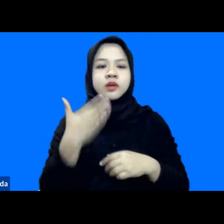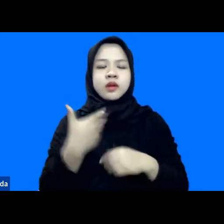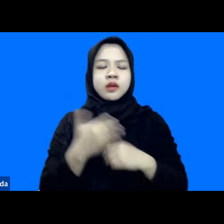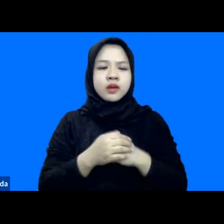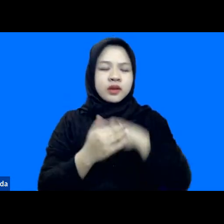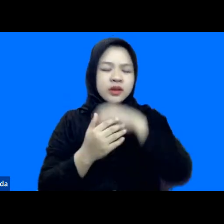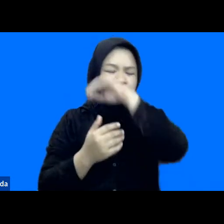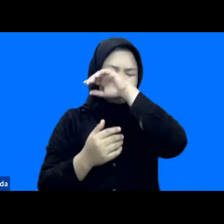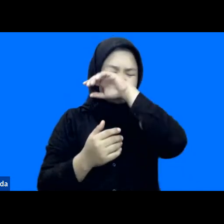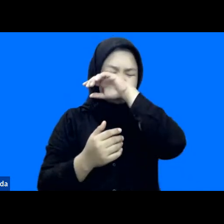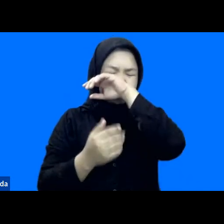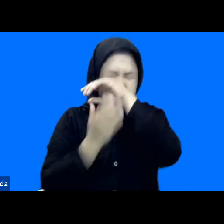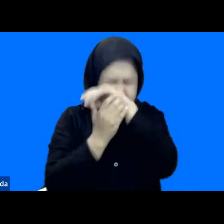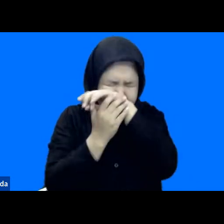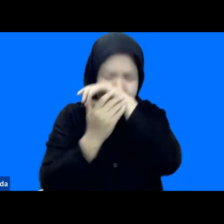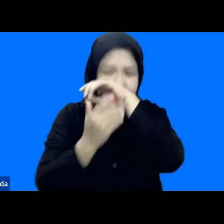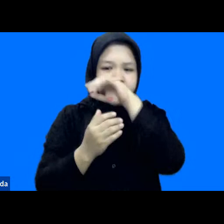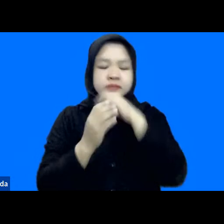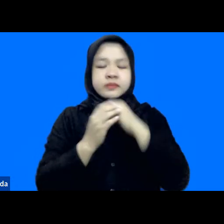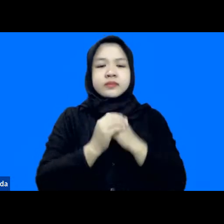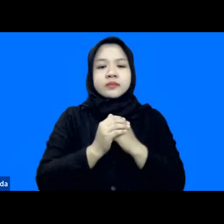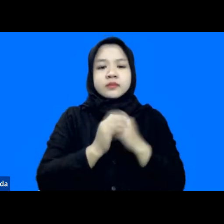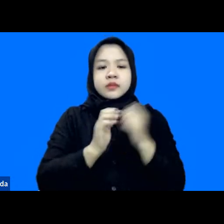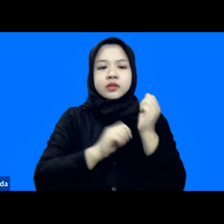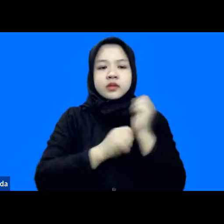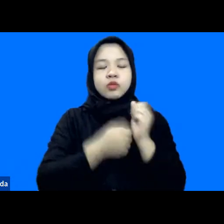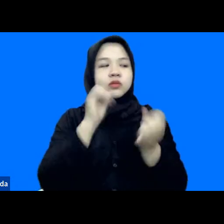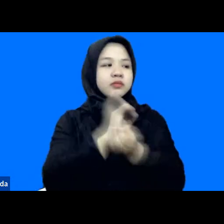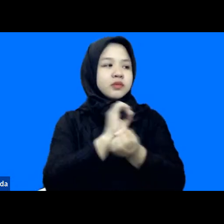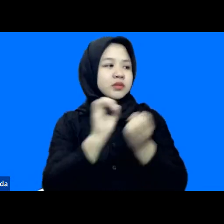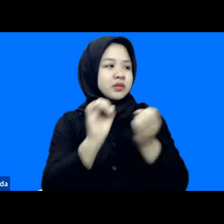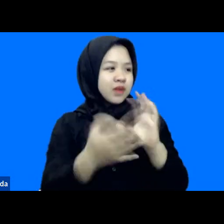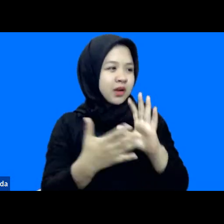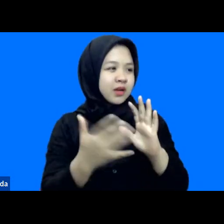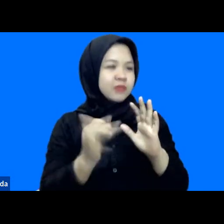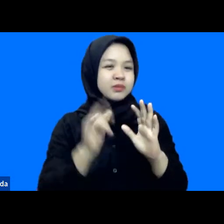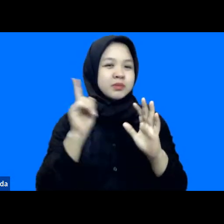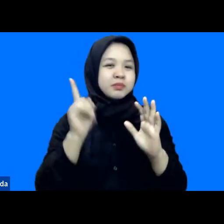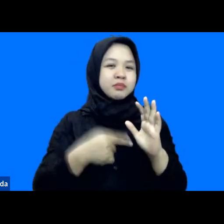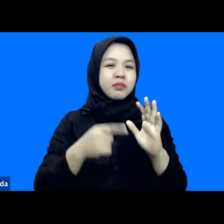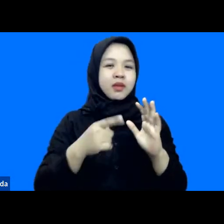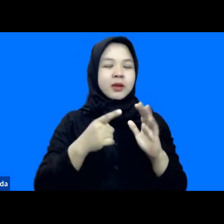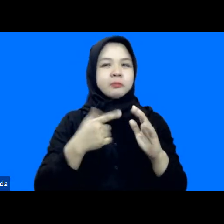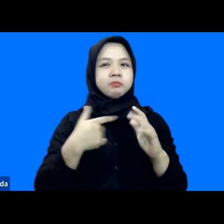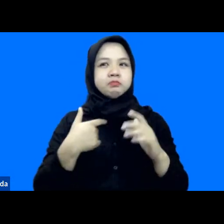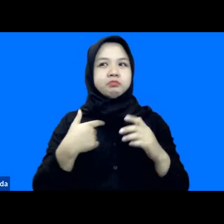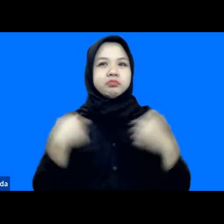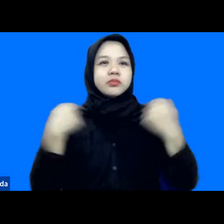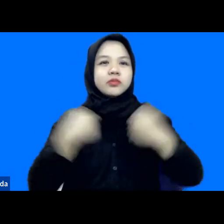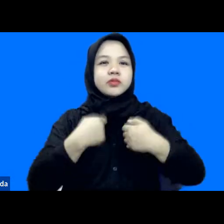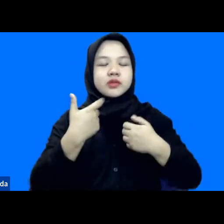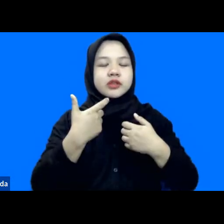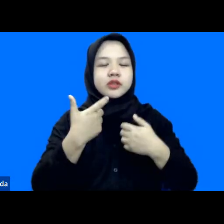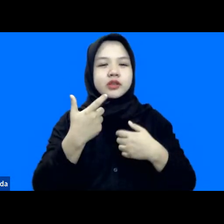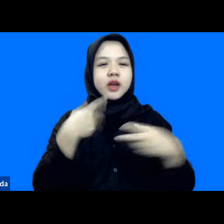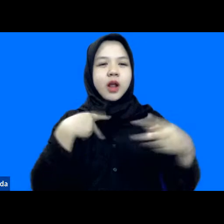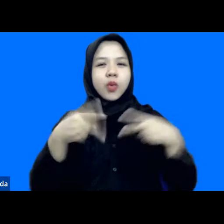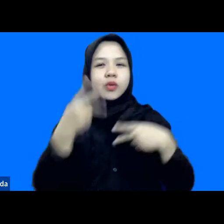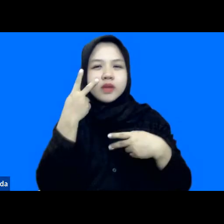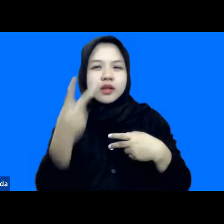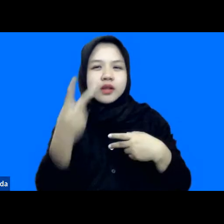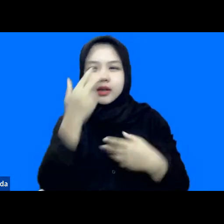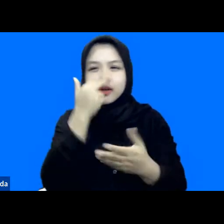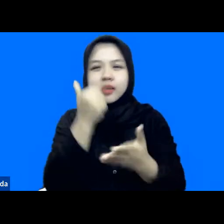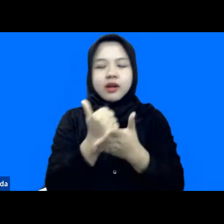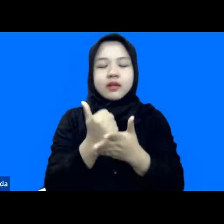respon bencana gitu seolah-olah apalagi kalau pakai almamat relawan gitu ya kan itu kelihatannya itu keren gitu